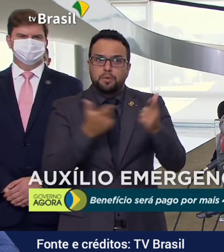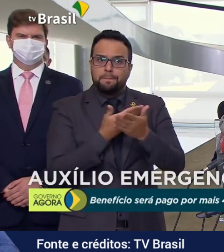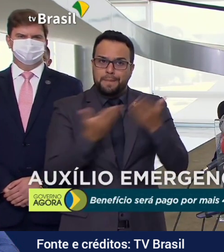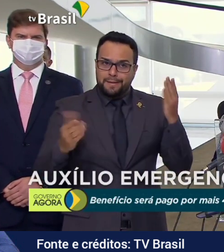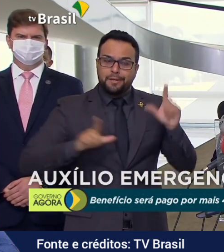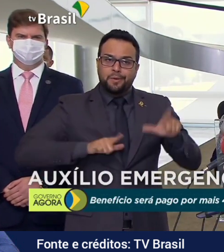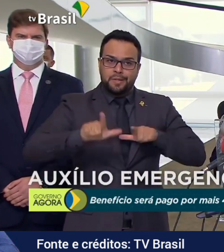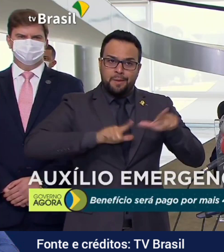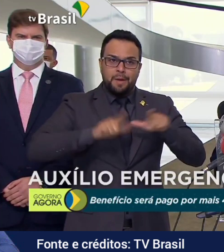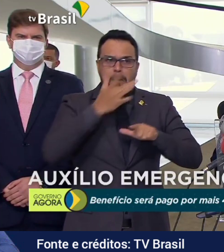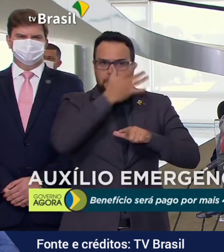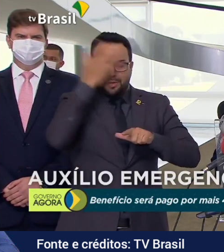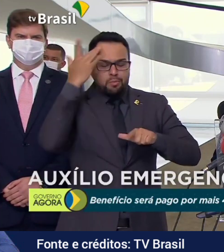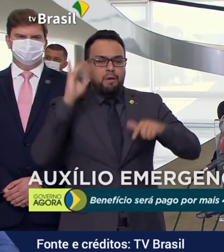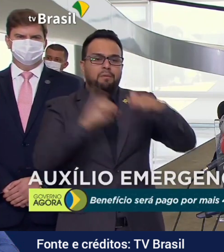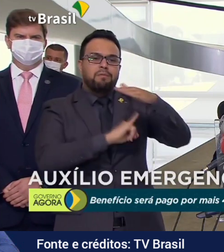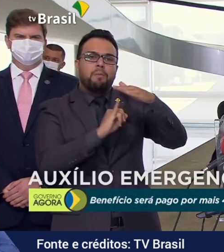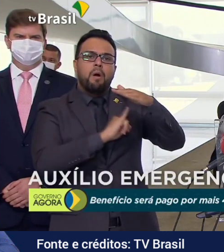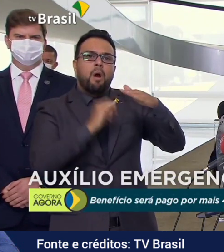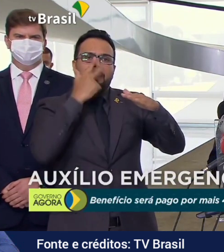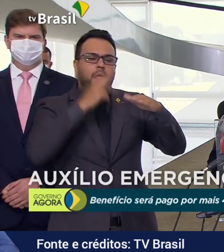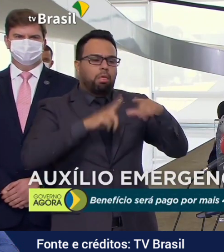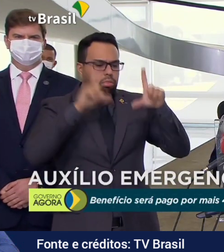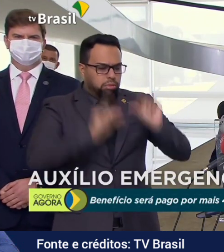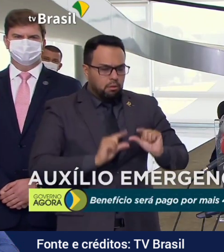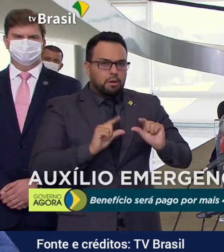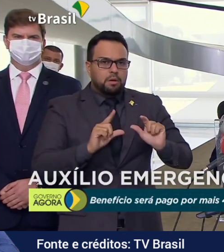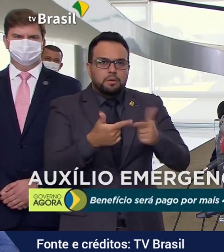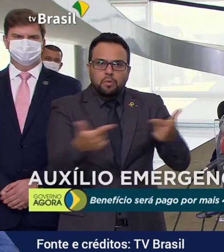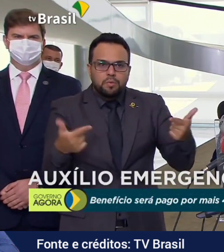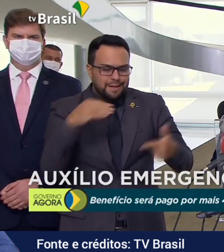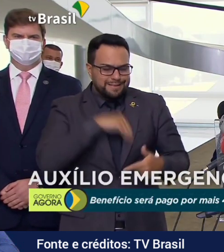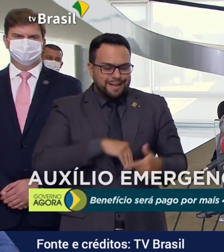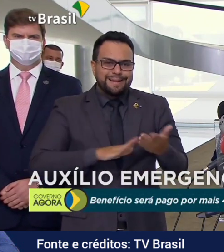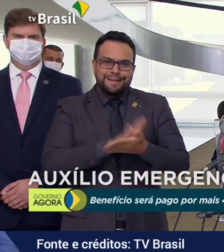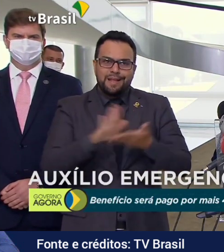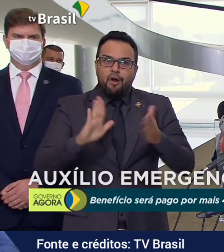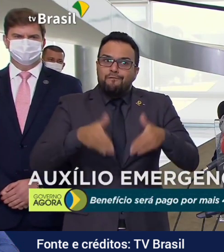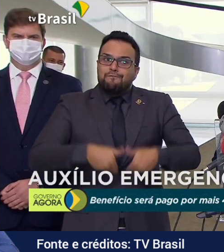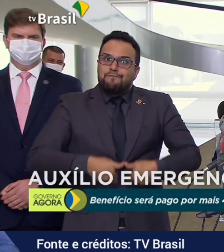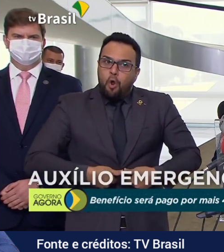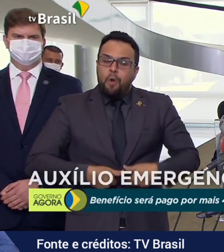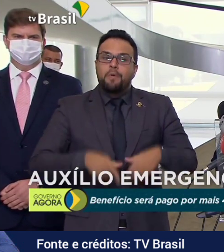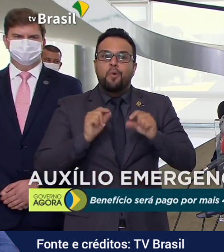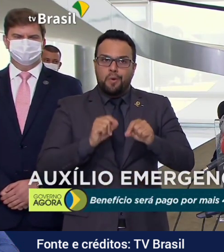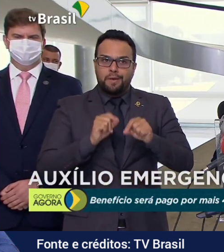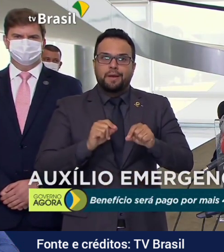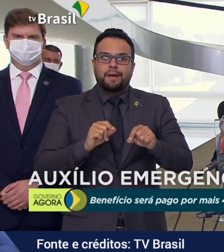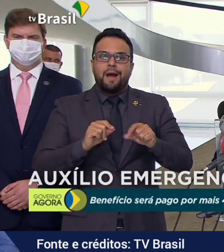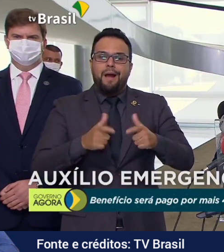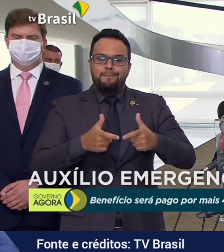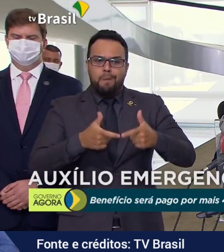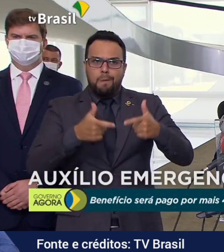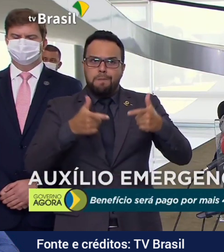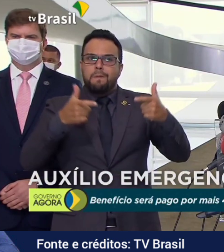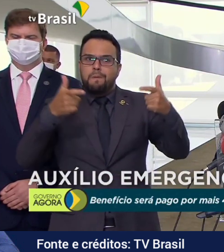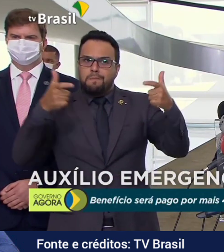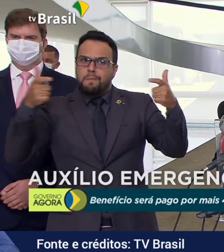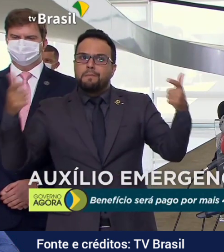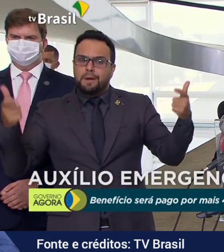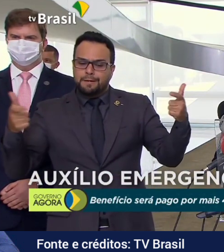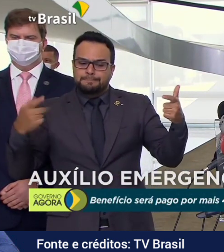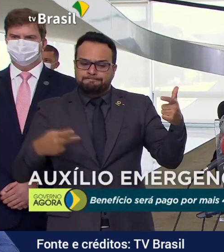informalidade foi reduzida a zero o seu recurso. A fome está batendo cada vez mais forte